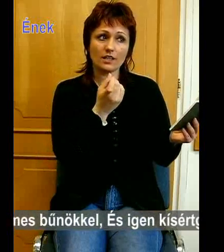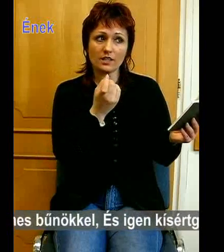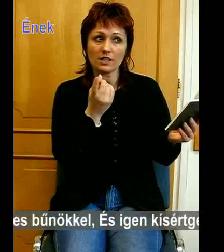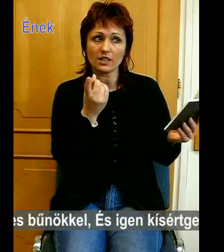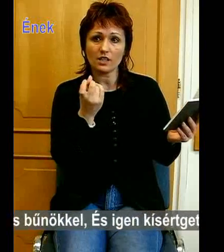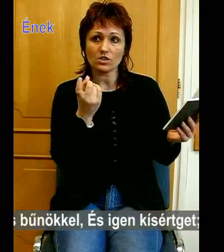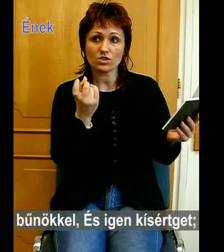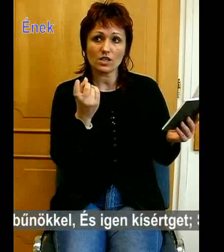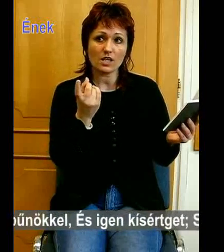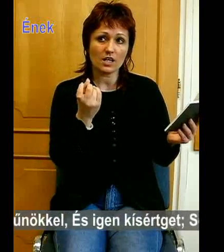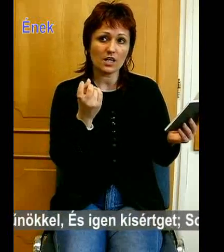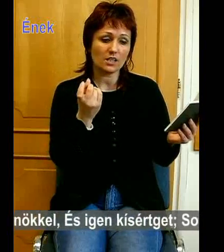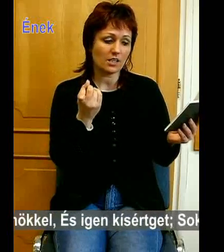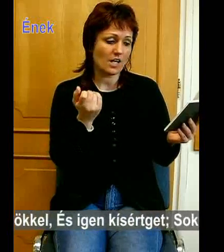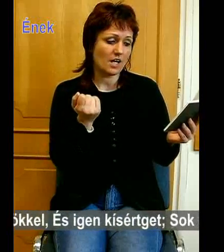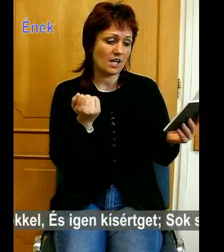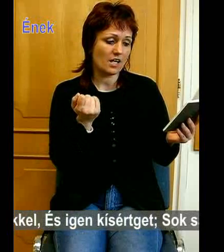nígségek.